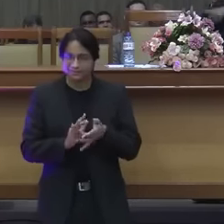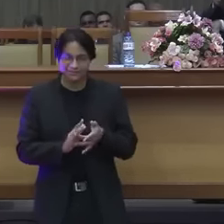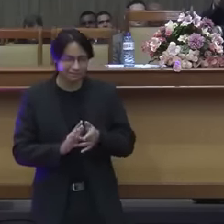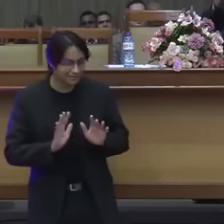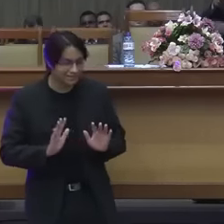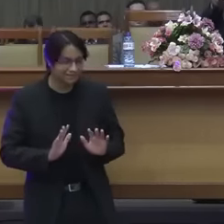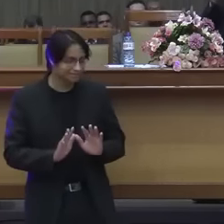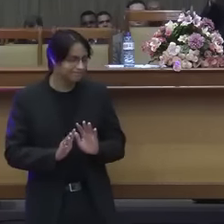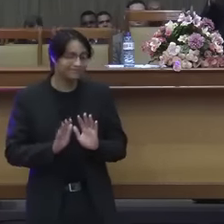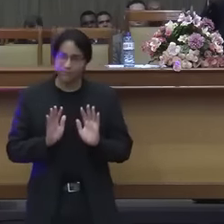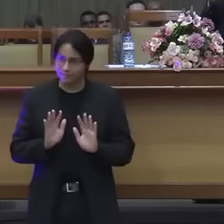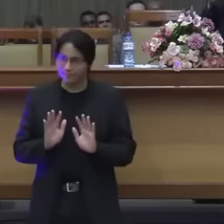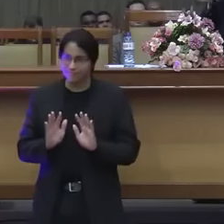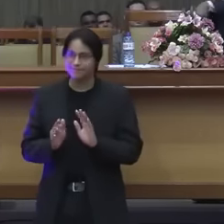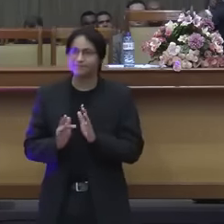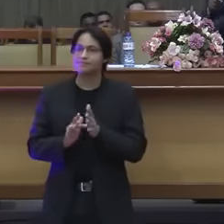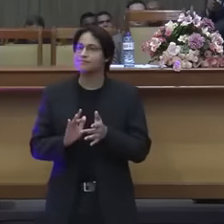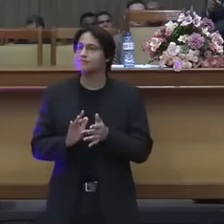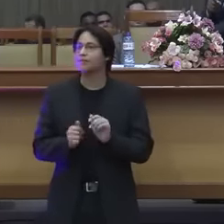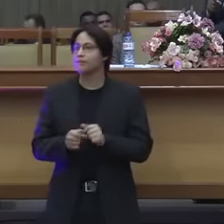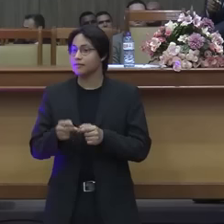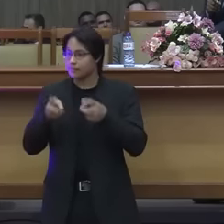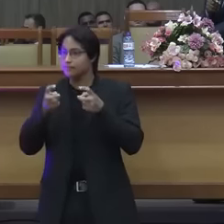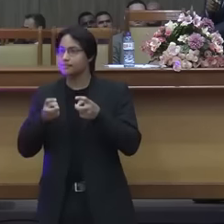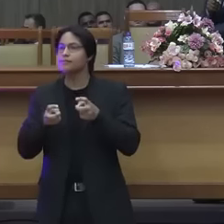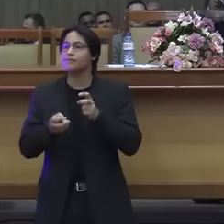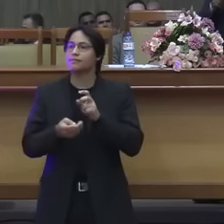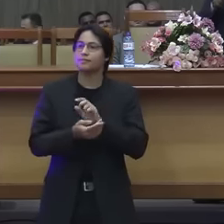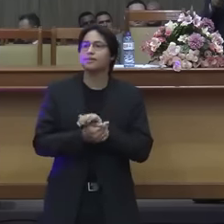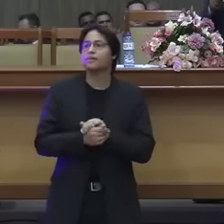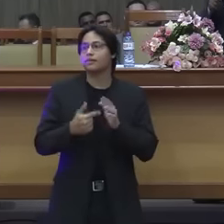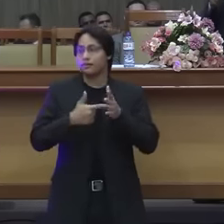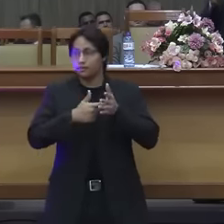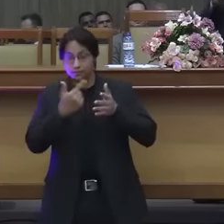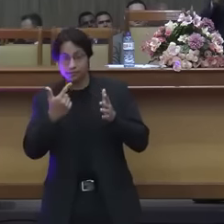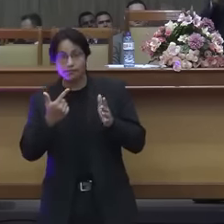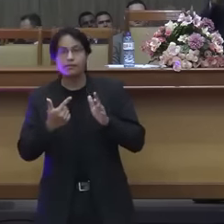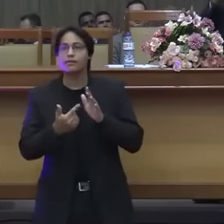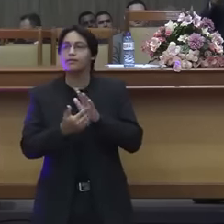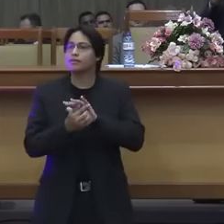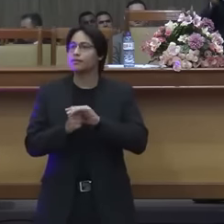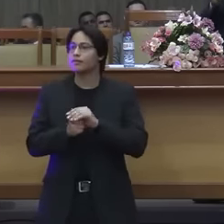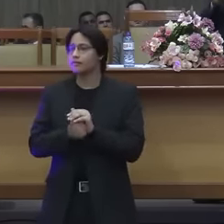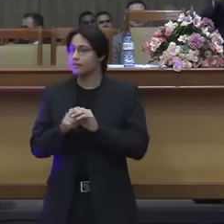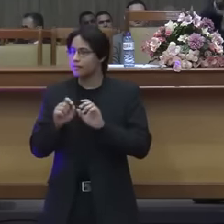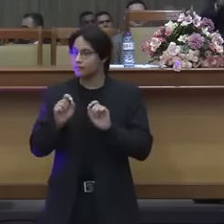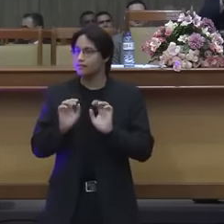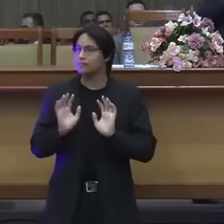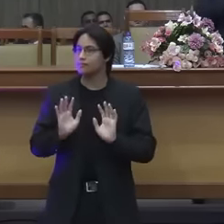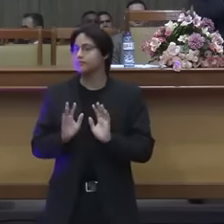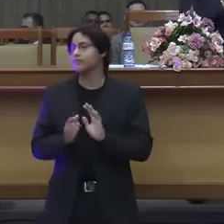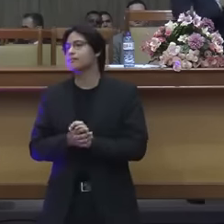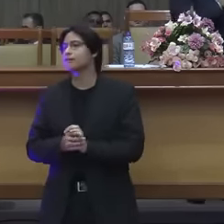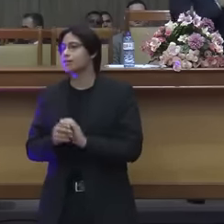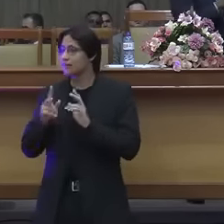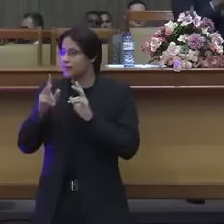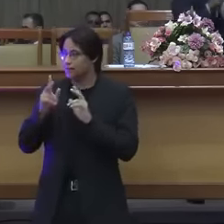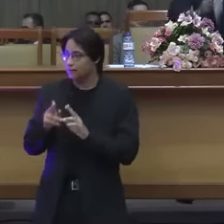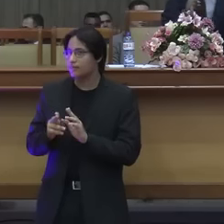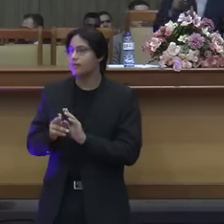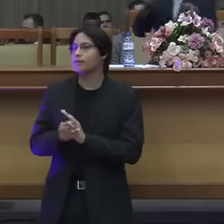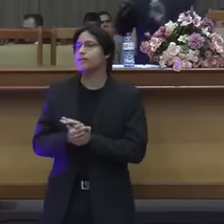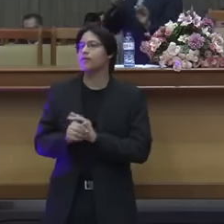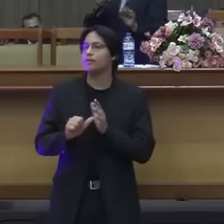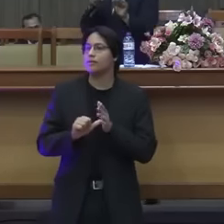se vocês analisarem isso está no segundo auristo que é só diferente da escrita mas é a mesma coisa do primeiro auristo